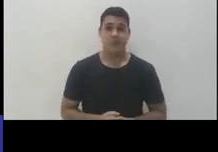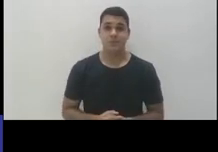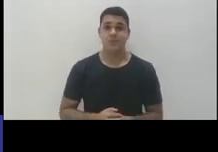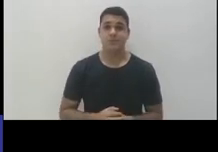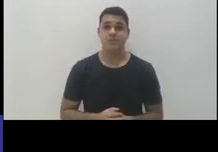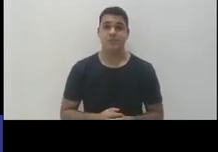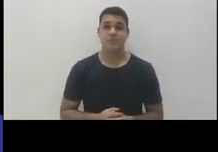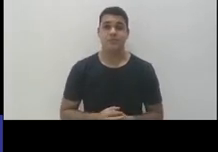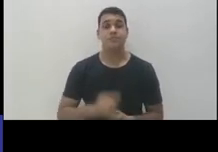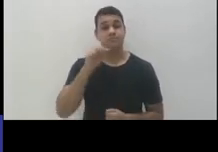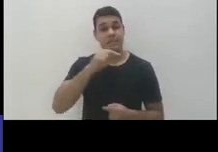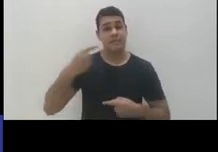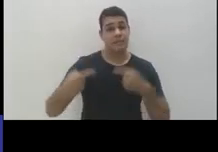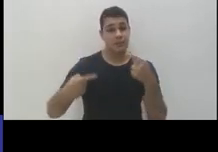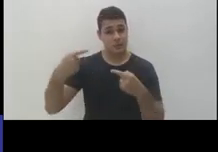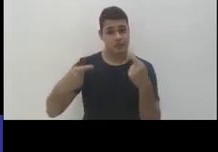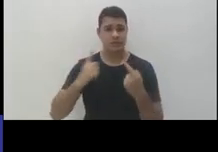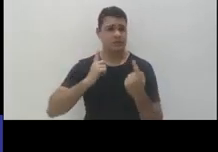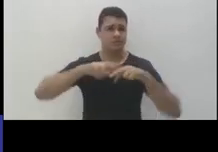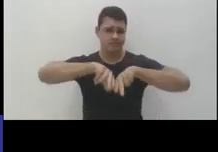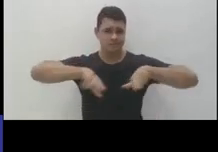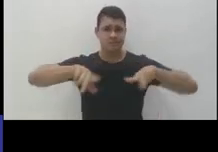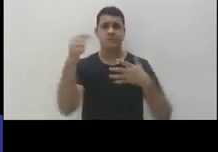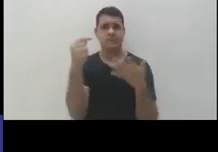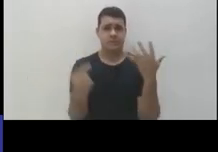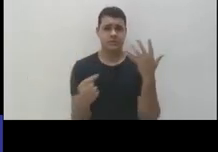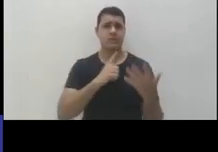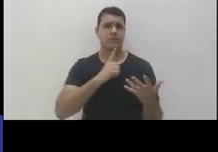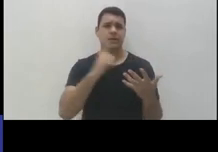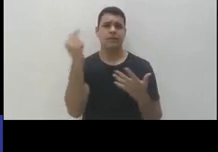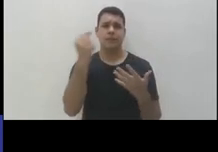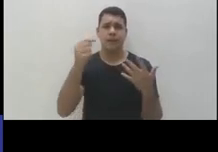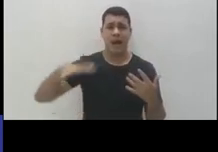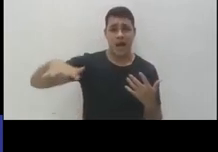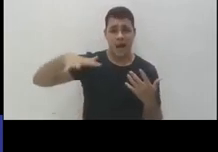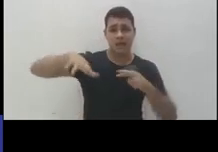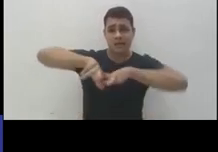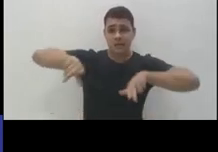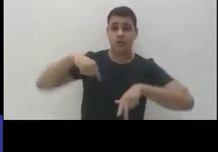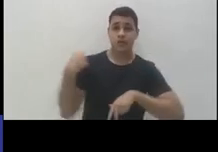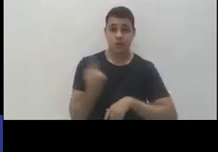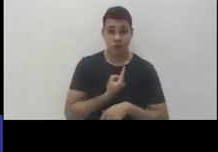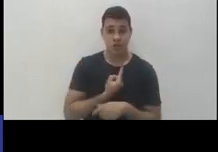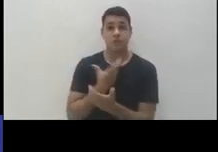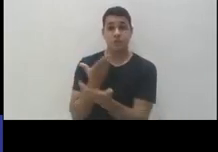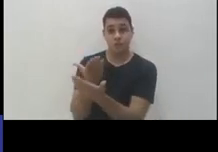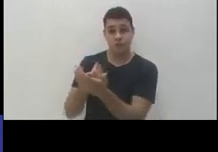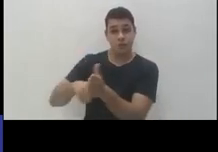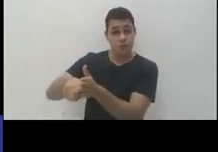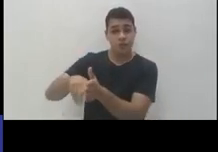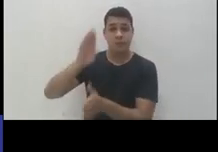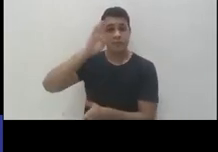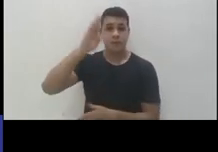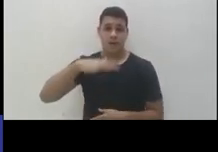Bom, essa política ela tem vários princípios, ela tem diretrizes para os vários campos que a gente estuda e entre eles para a educação.